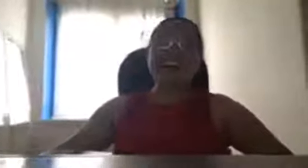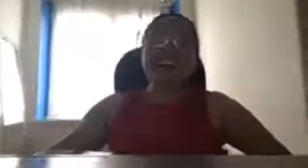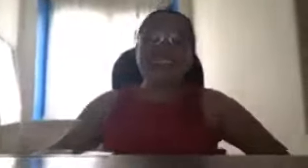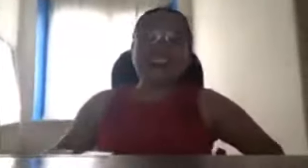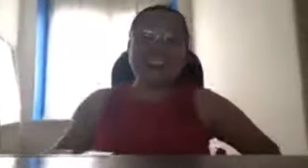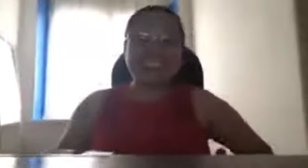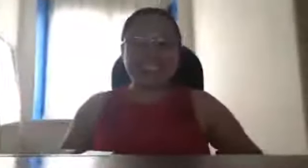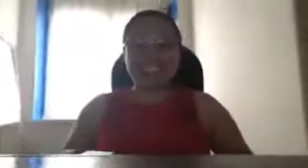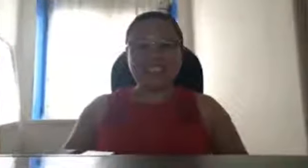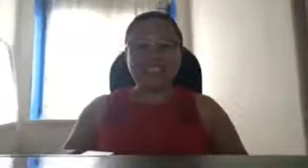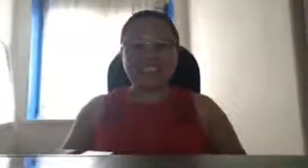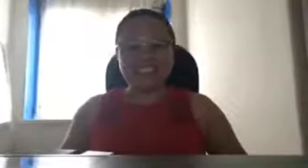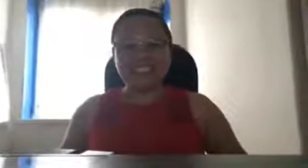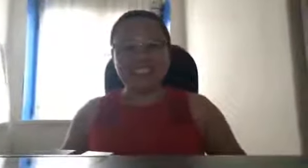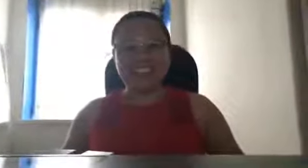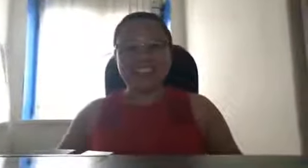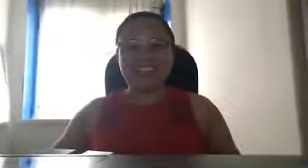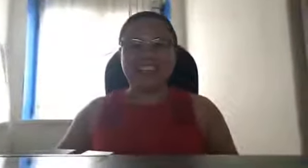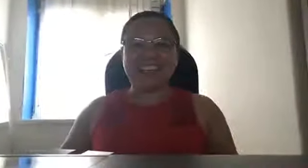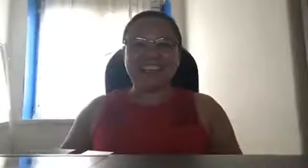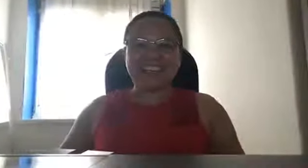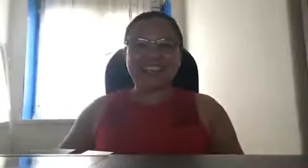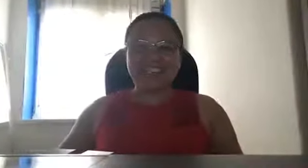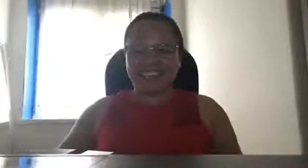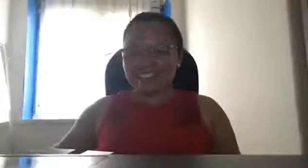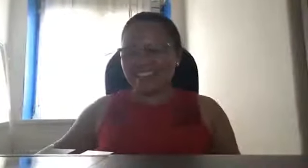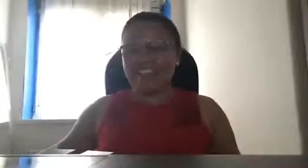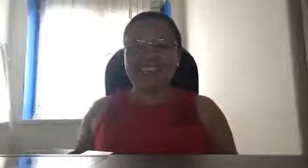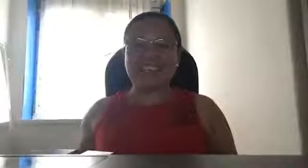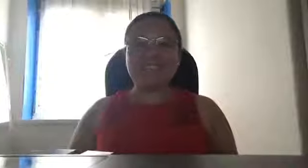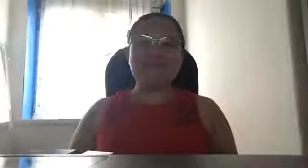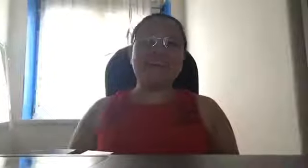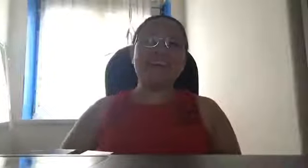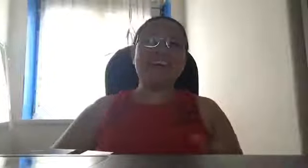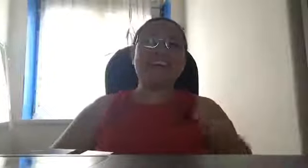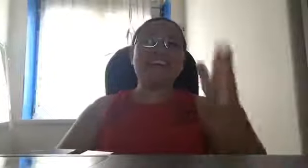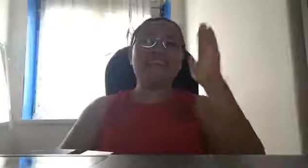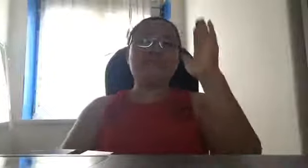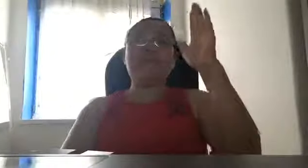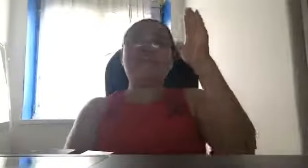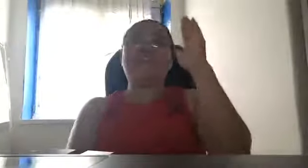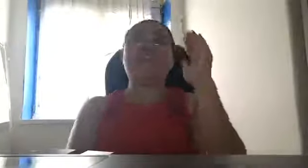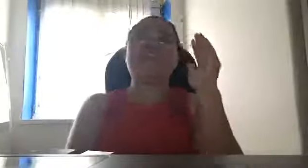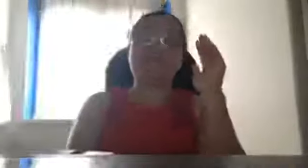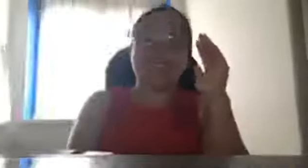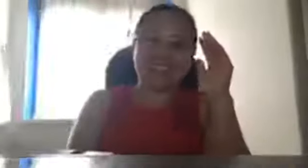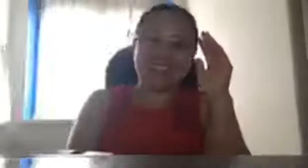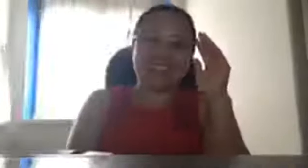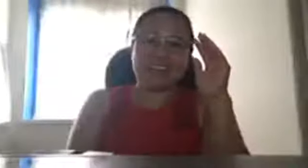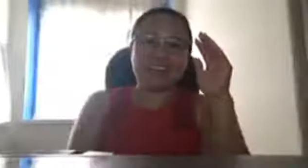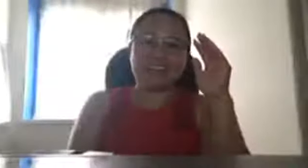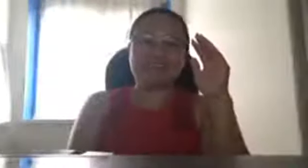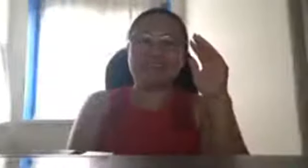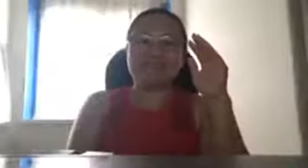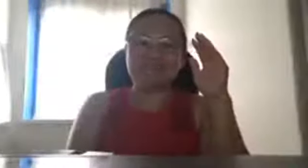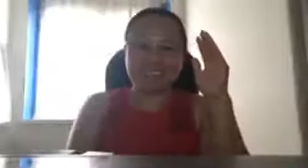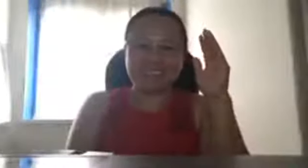dahil sa katutulong gist kay Arab hindi ko po si Arab pinagtatanggon pero